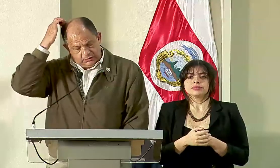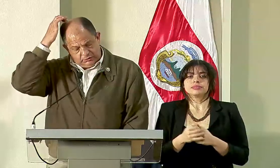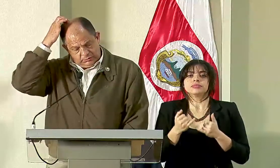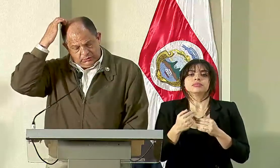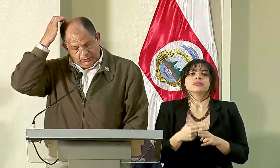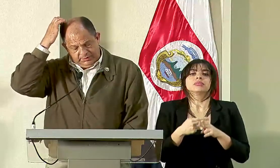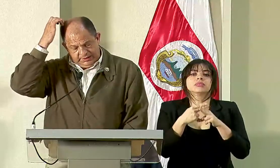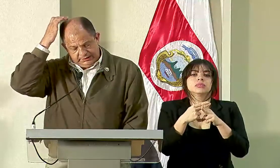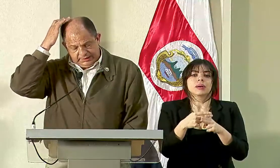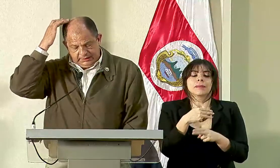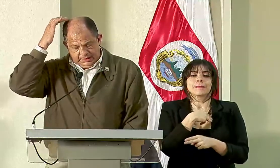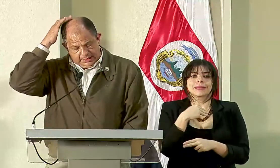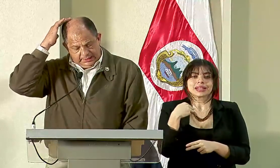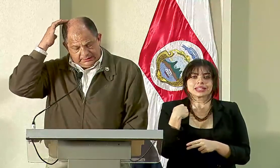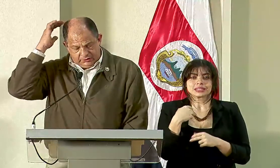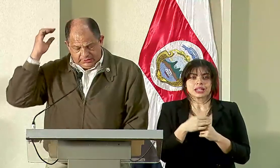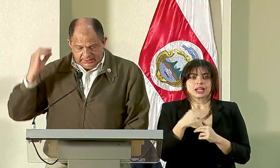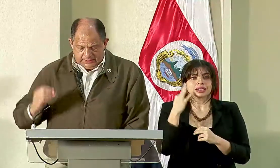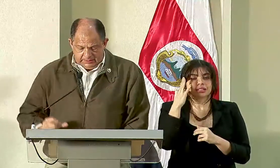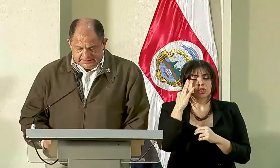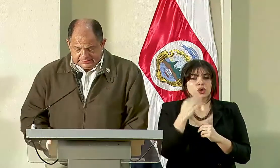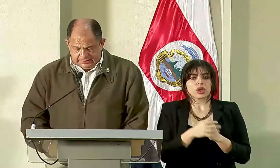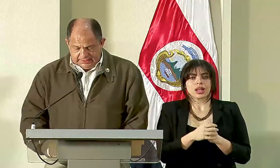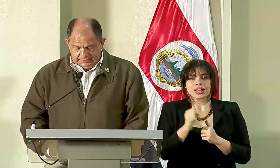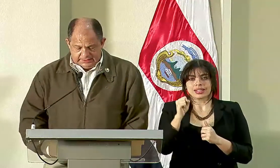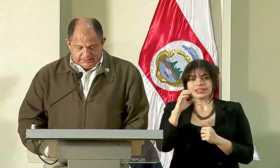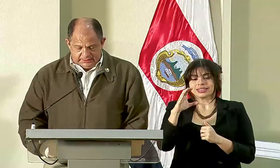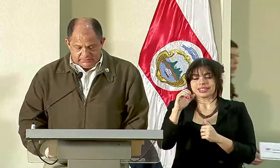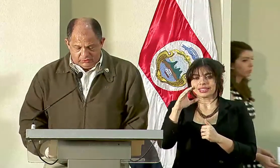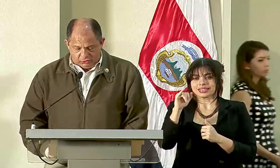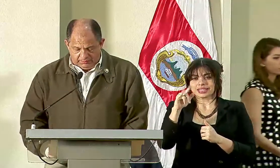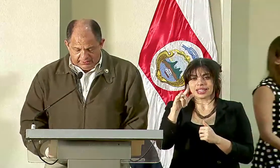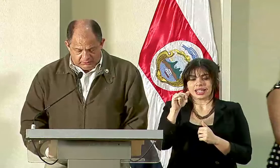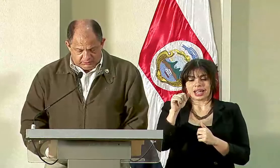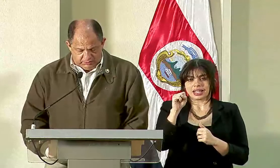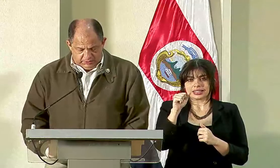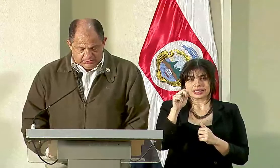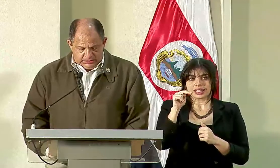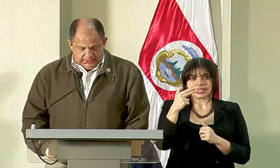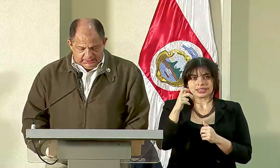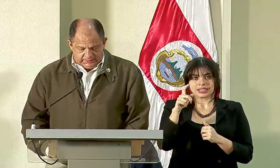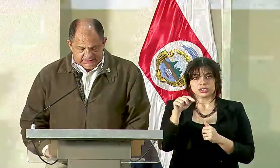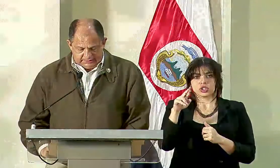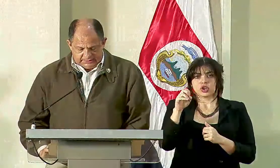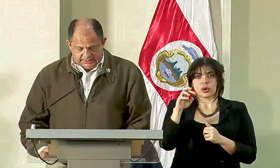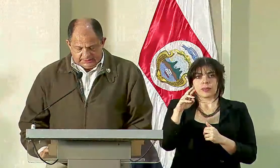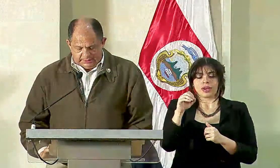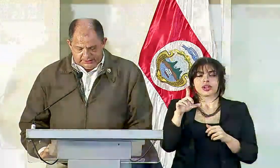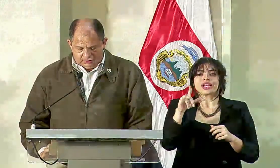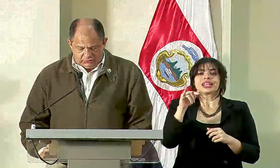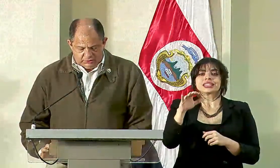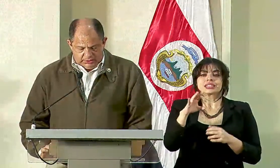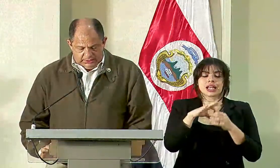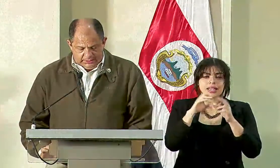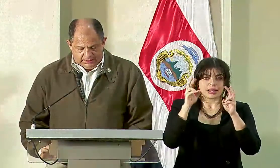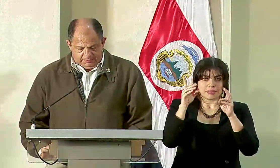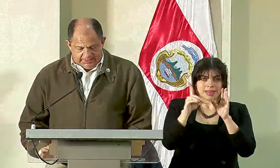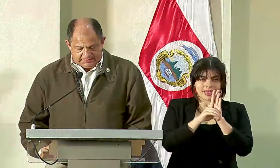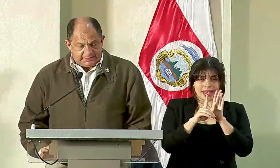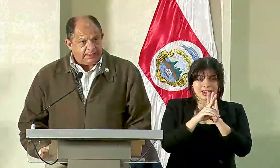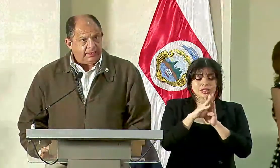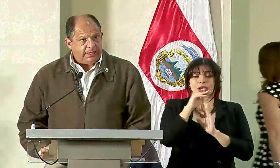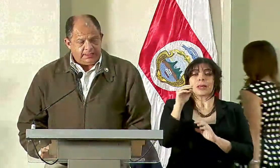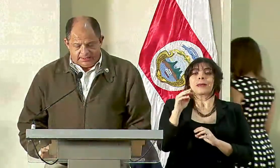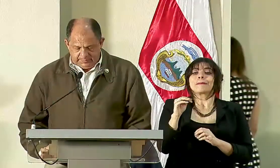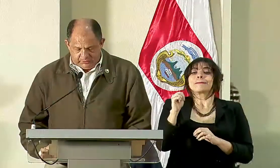designado como ministra a la señora Cecilia Sánchez Romero, quien es licenciada en Derecho y